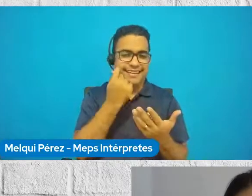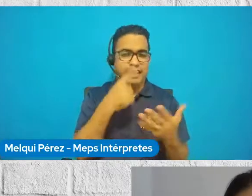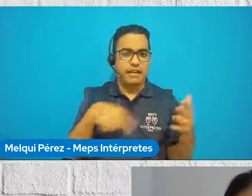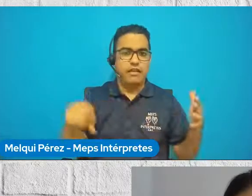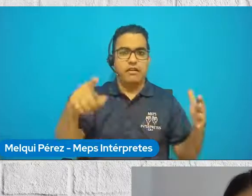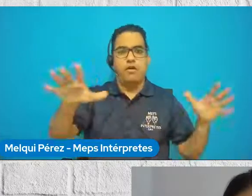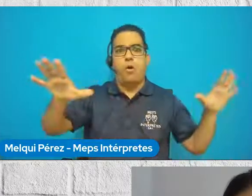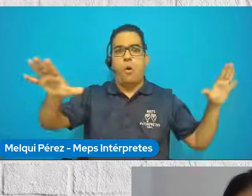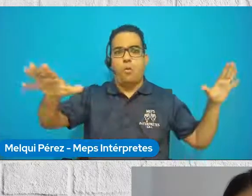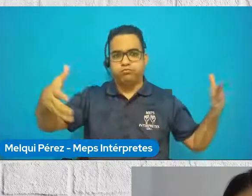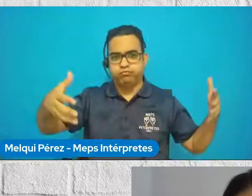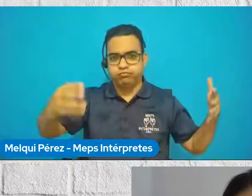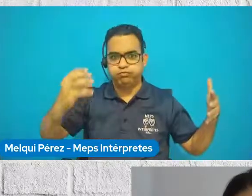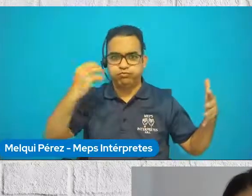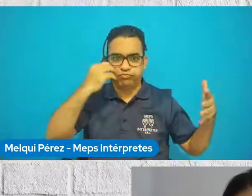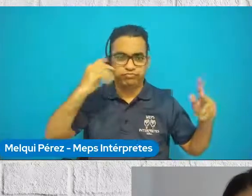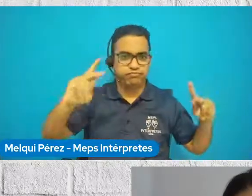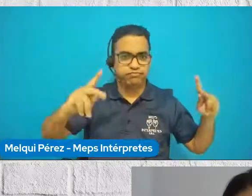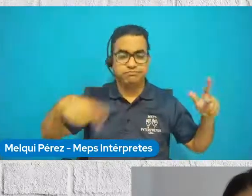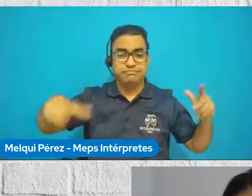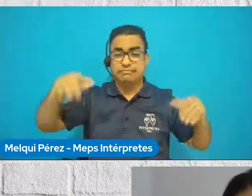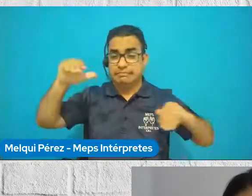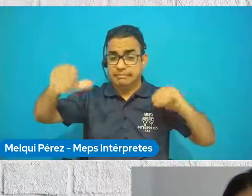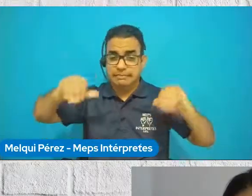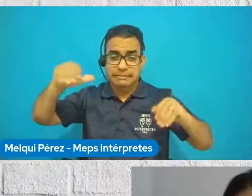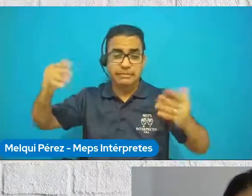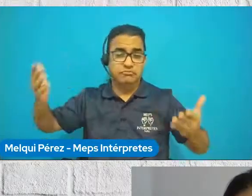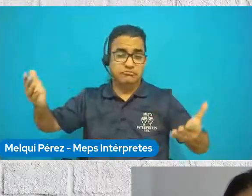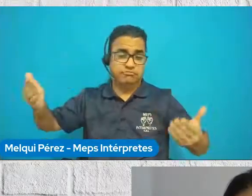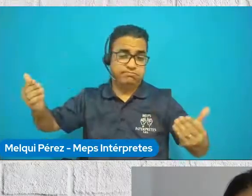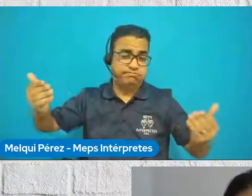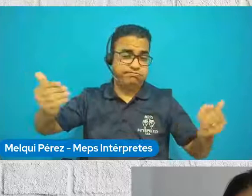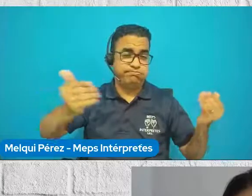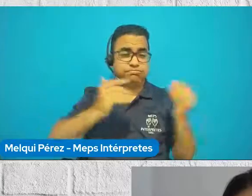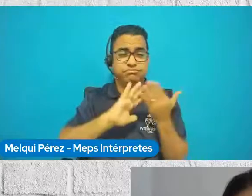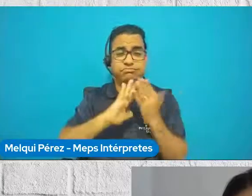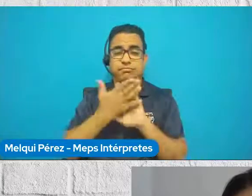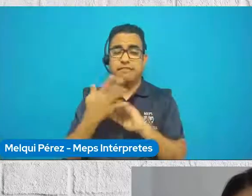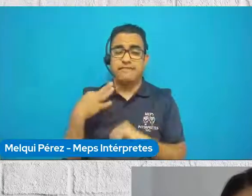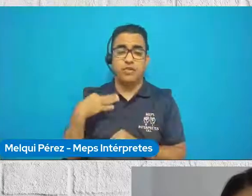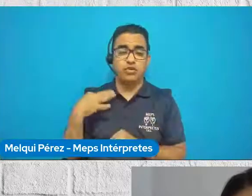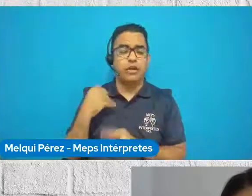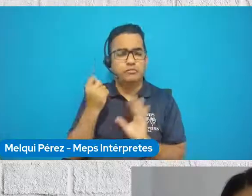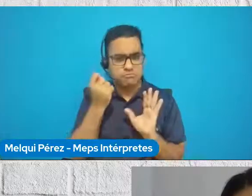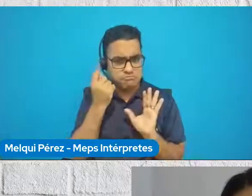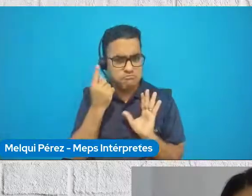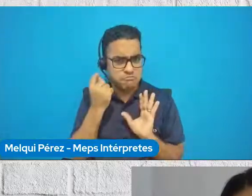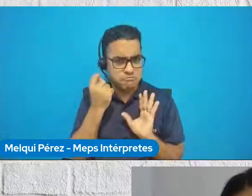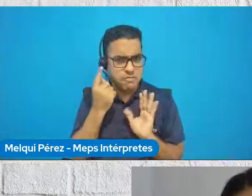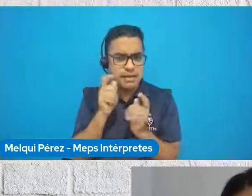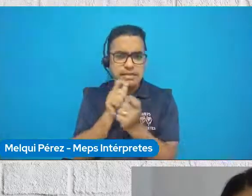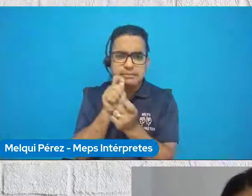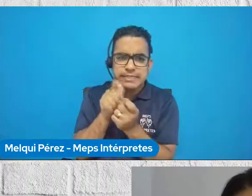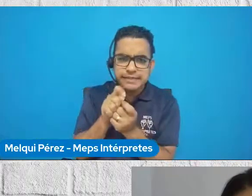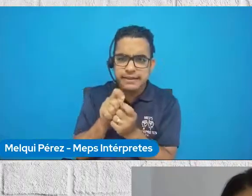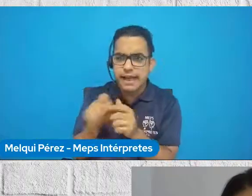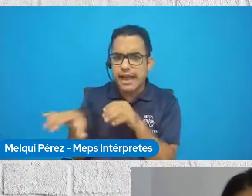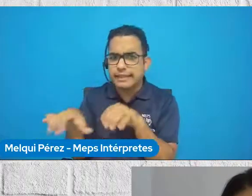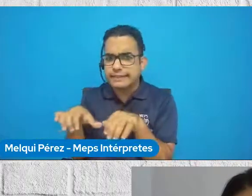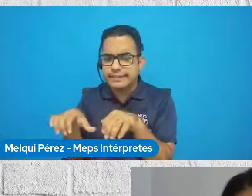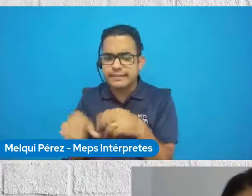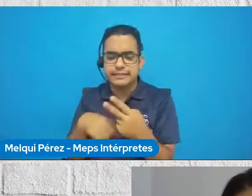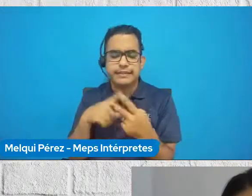una gran masa de personas para que puedan, digamos, ser voluntarias y voluntarias para acciones específicas, ¿no? Para acciones